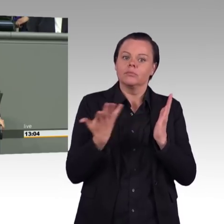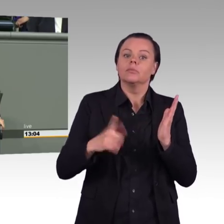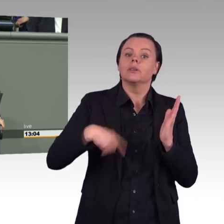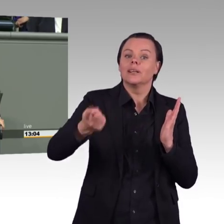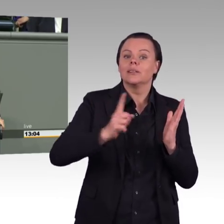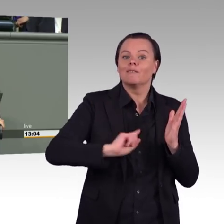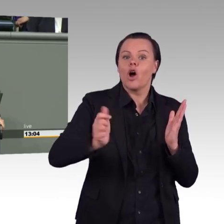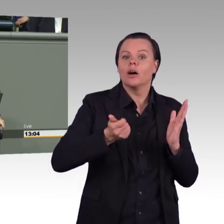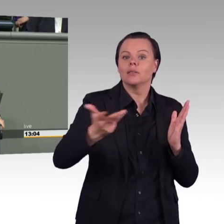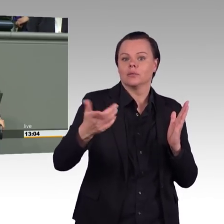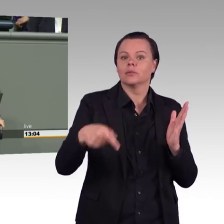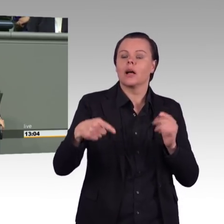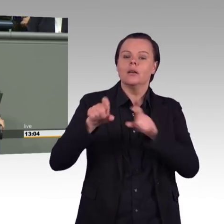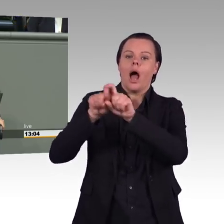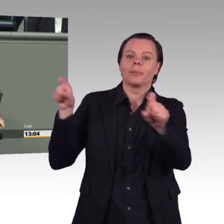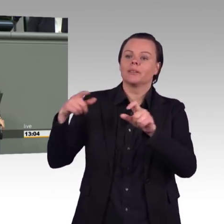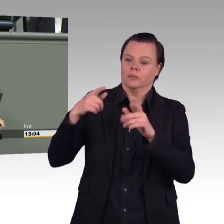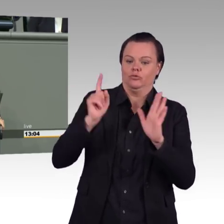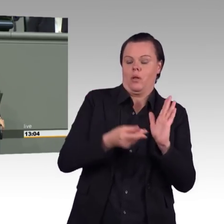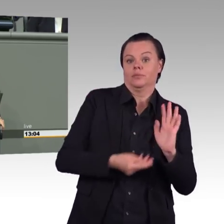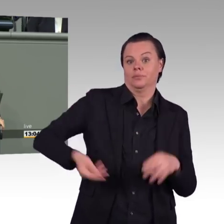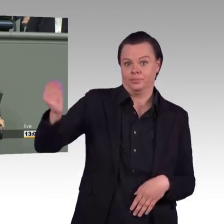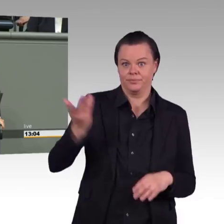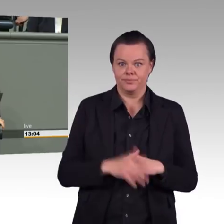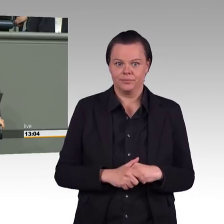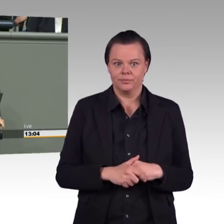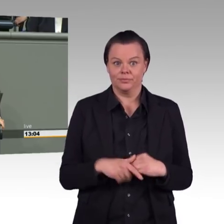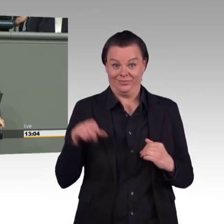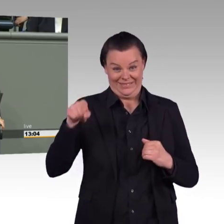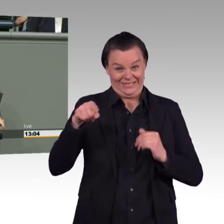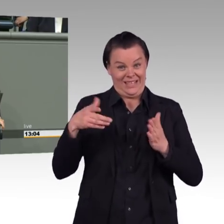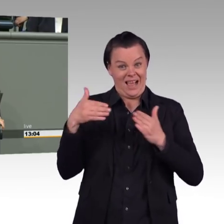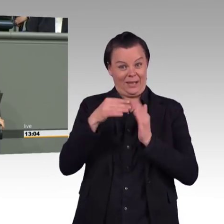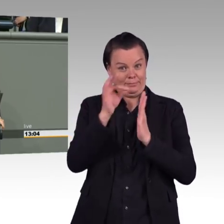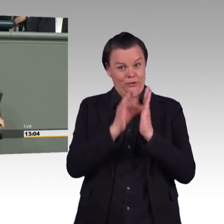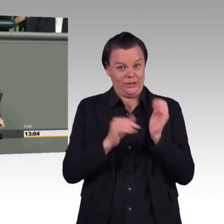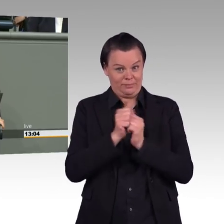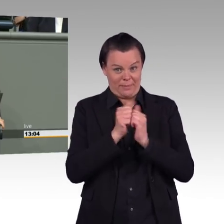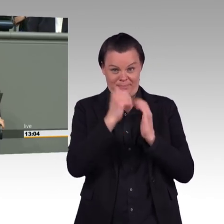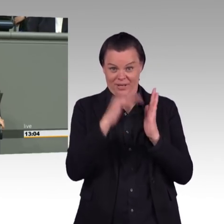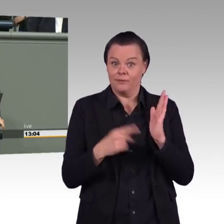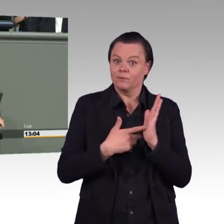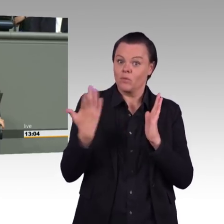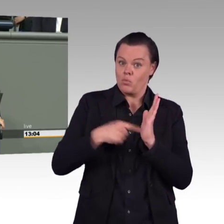Unterschied ist eben, wie gesagt, der, dass wir nicht nur abschalten, sondern dass wir Strukturentwicklung betreiben wollen.